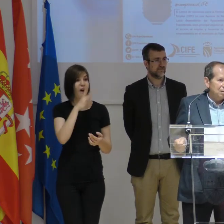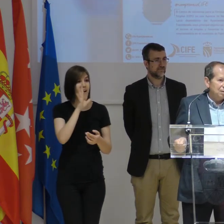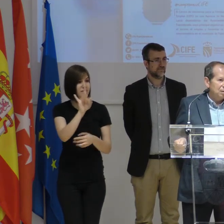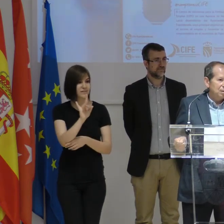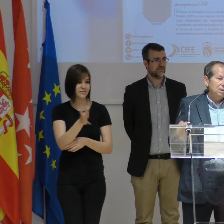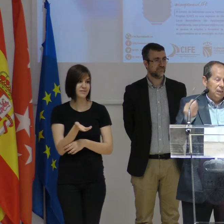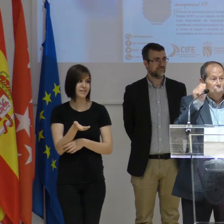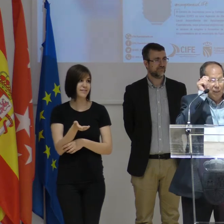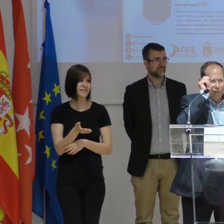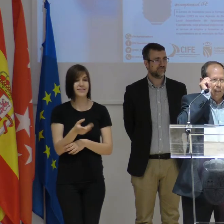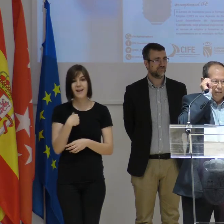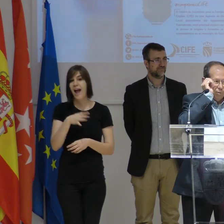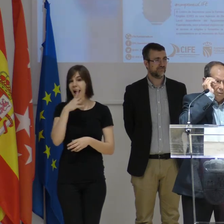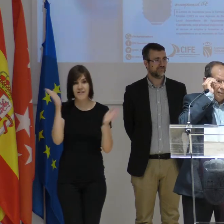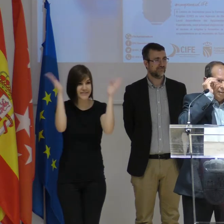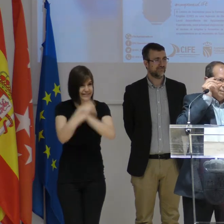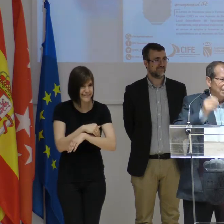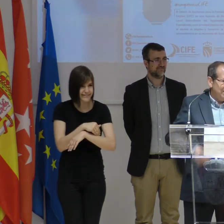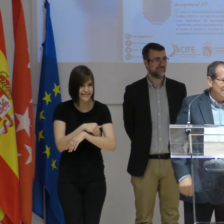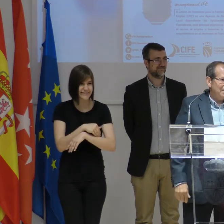y ahora ya no la tengo.